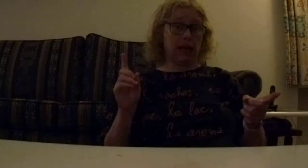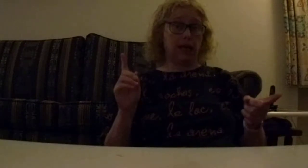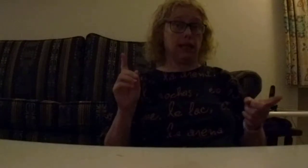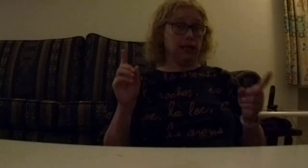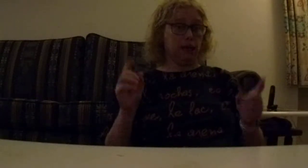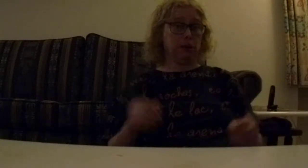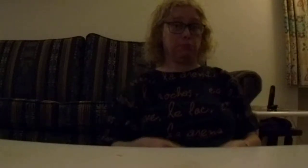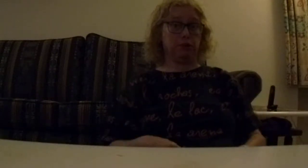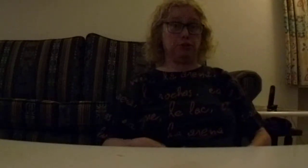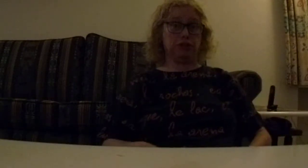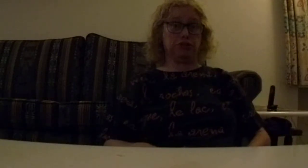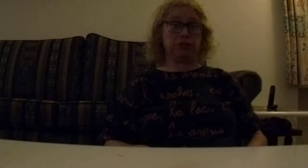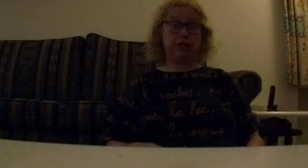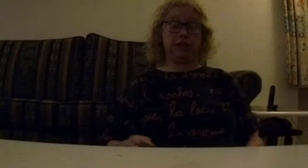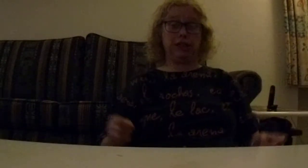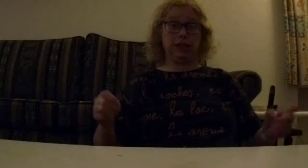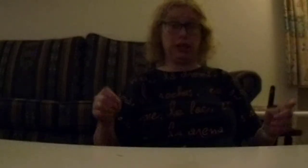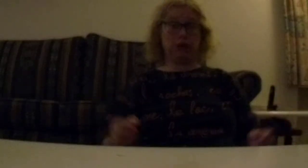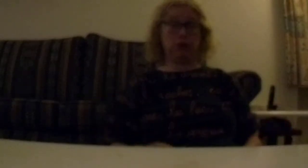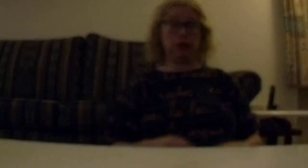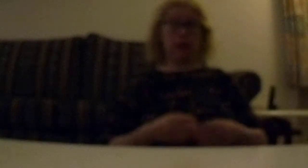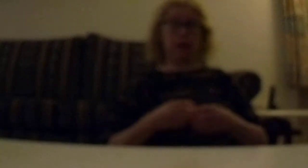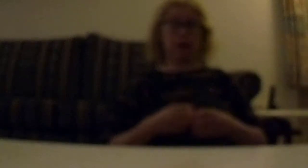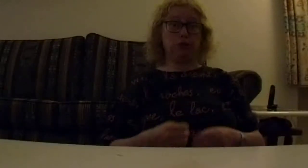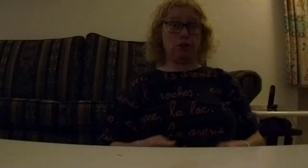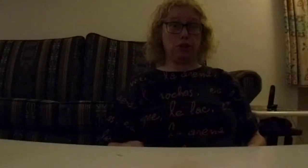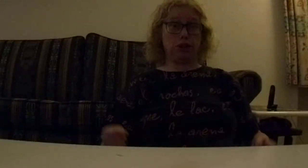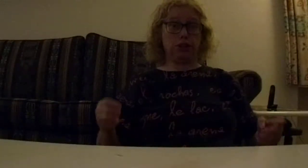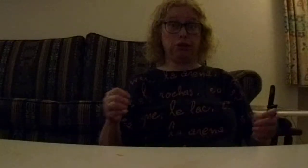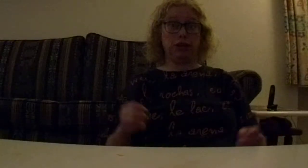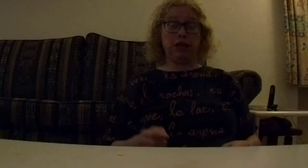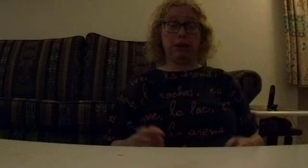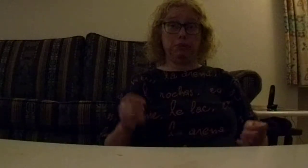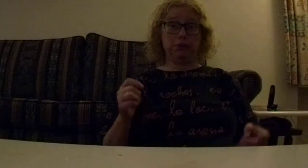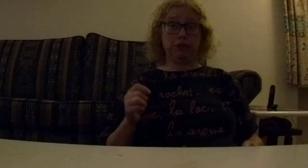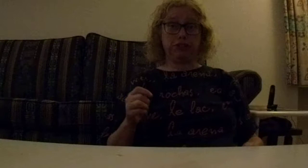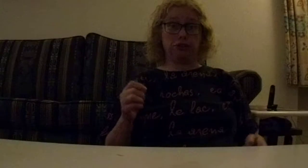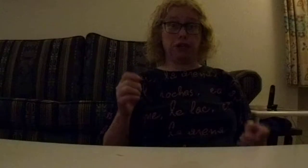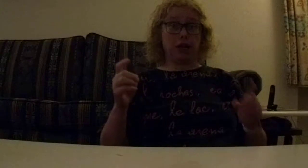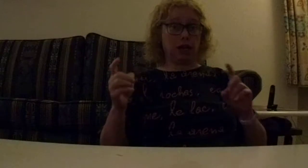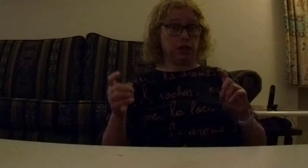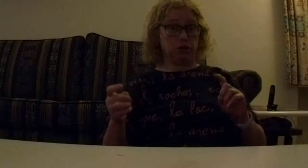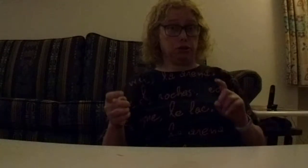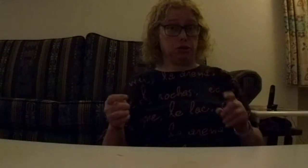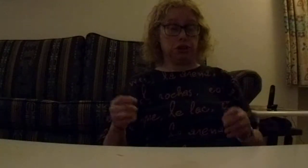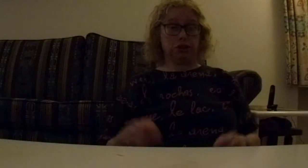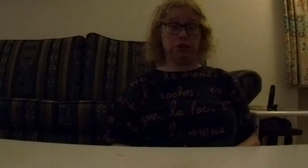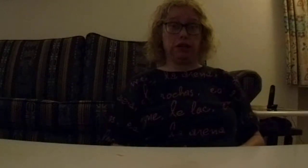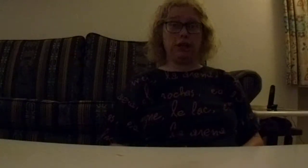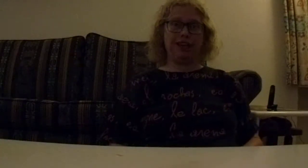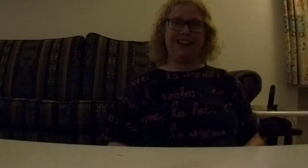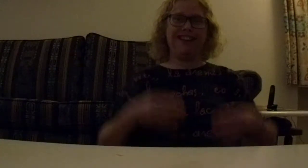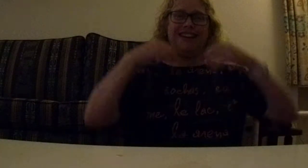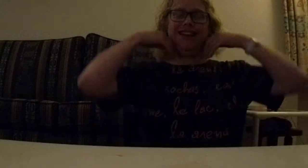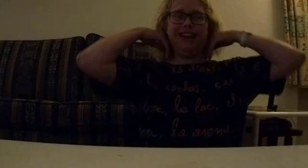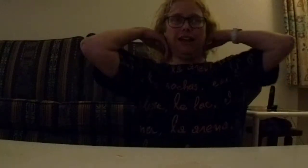ik ben professor kneder knor uit de rodje knor professor uit de rodje knor